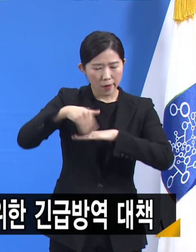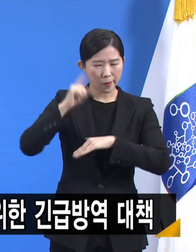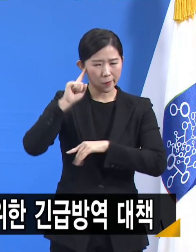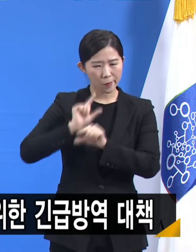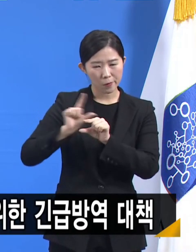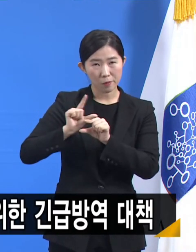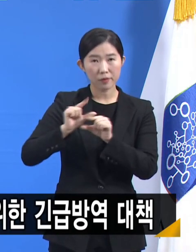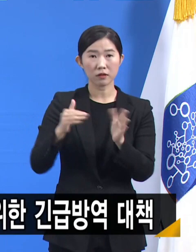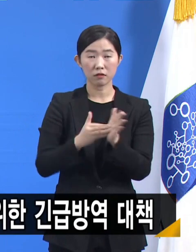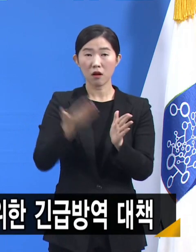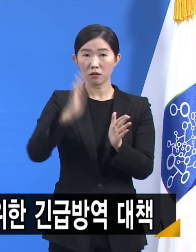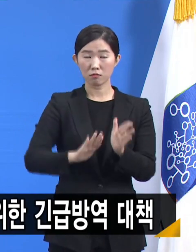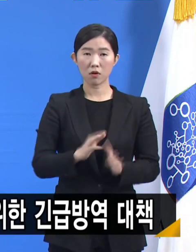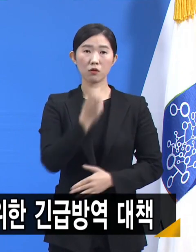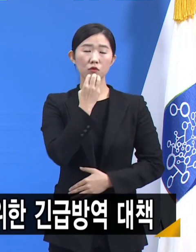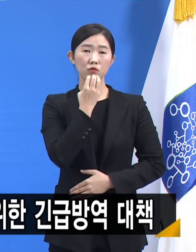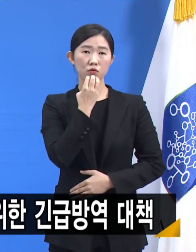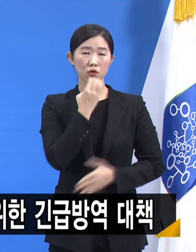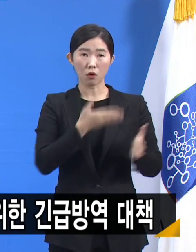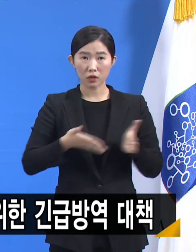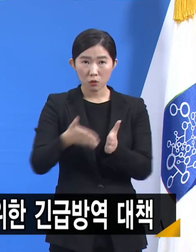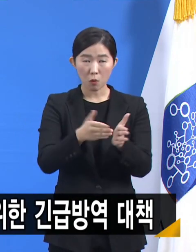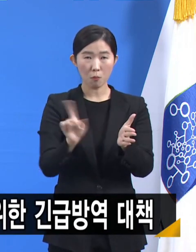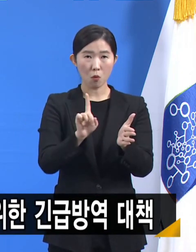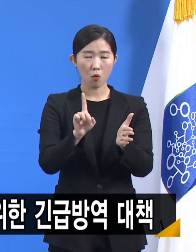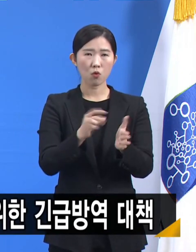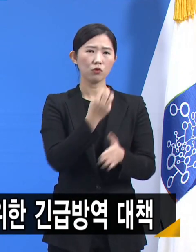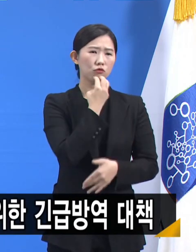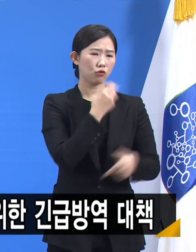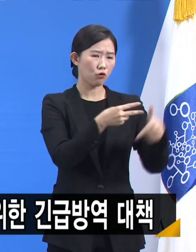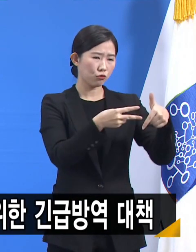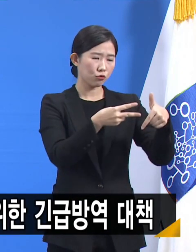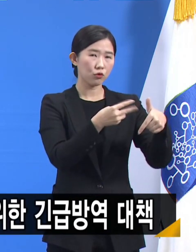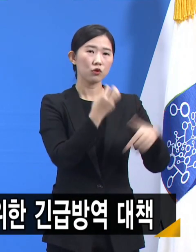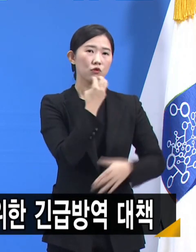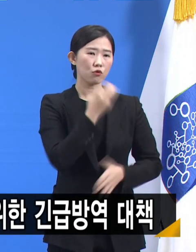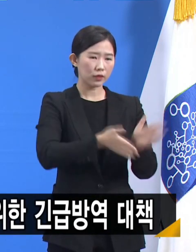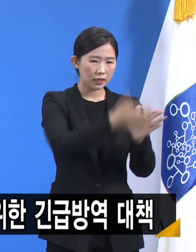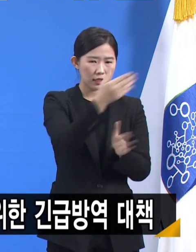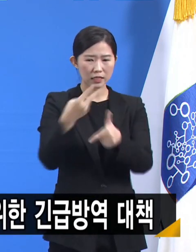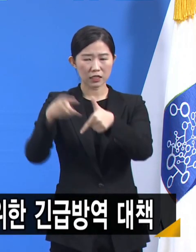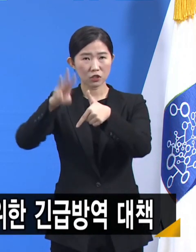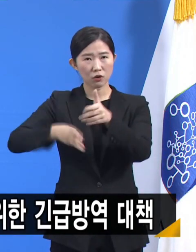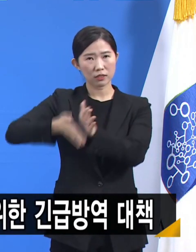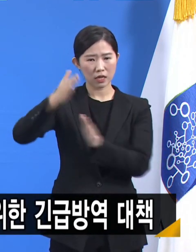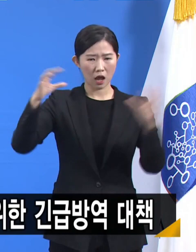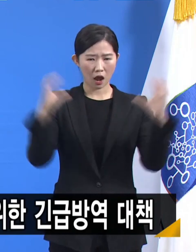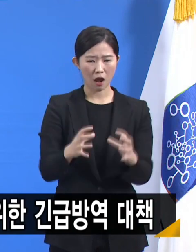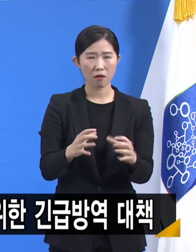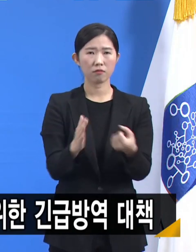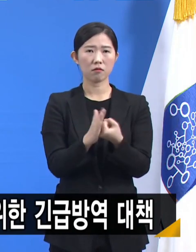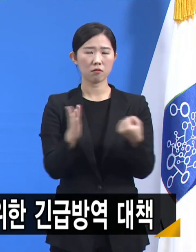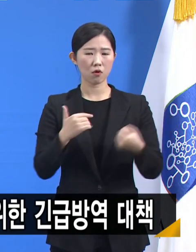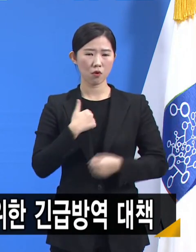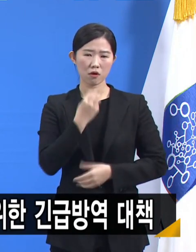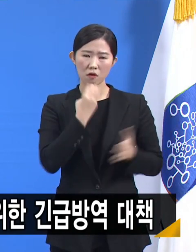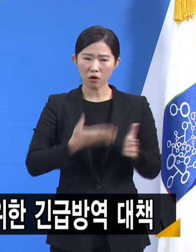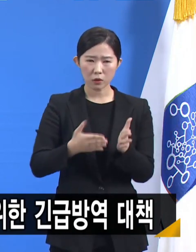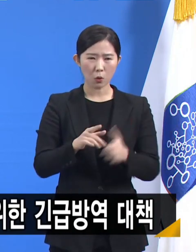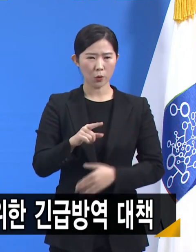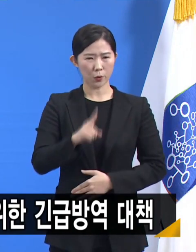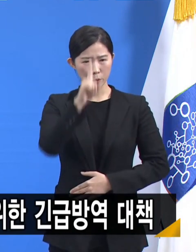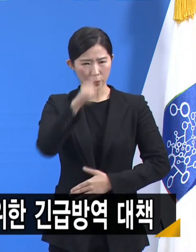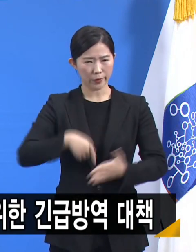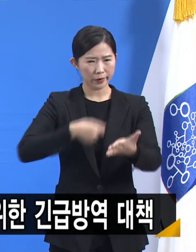생활권이어서 경기도만의 독자 대책은 제한적일 수밖에 없고 서울시,